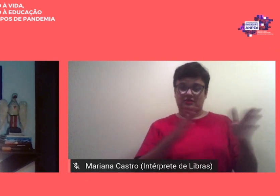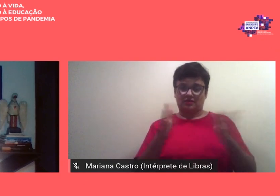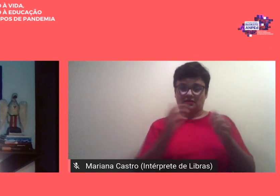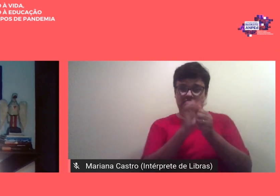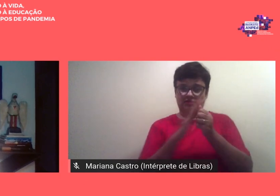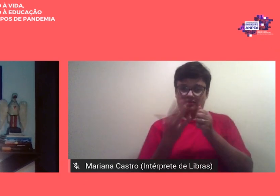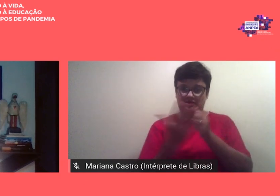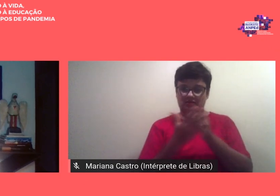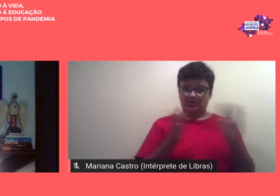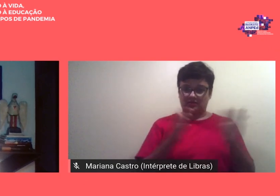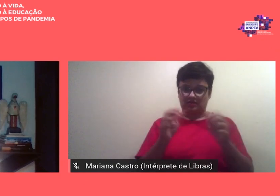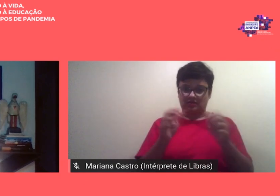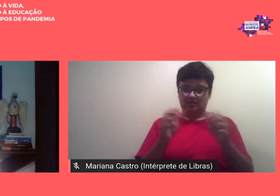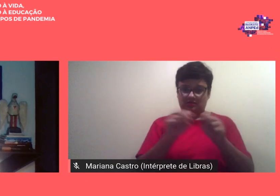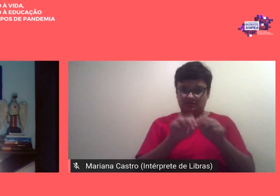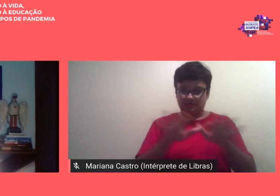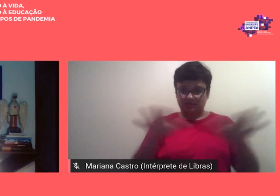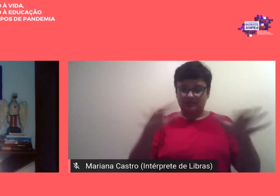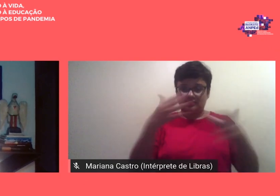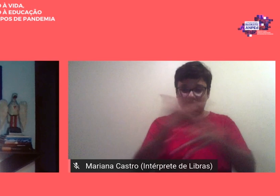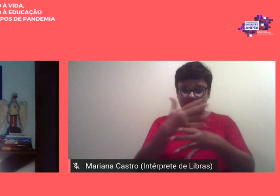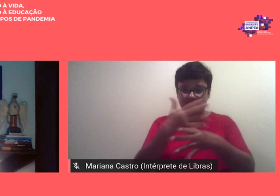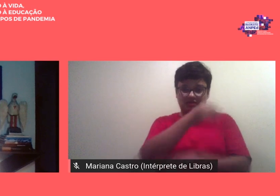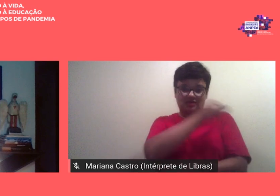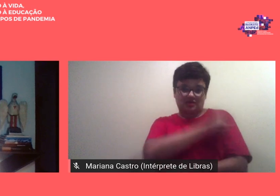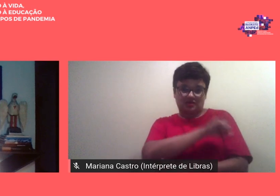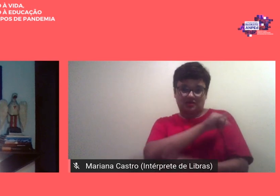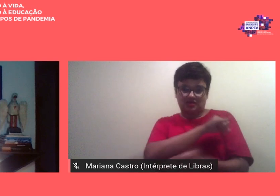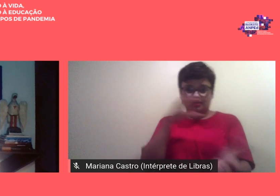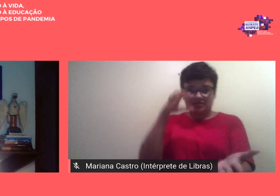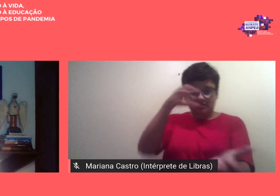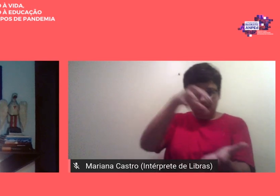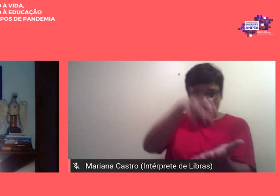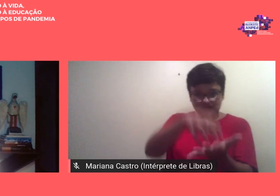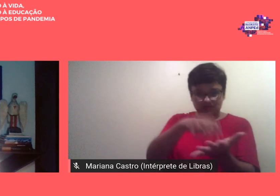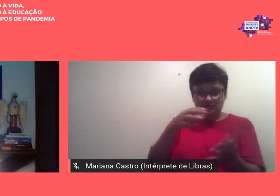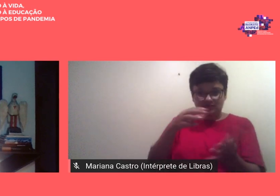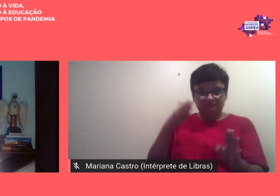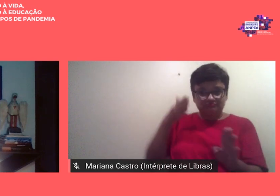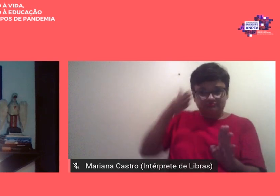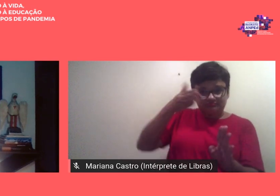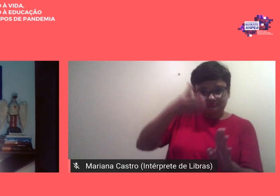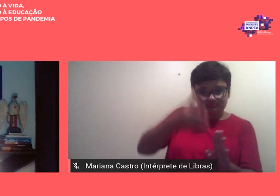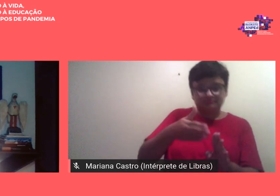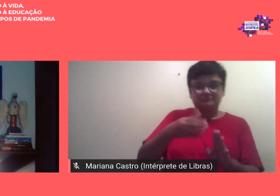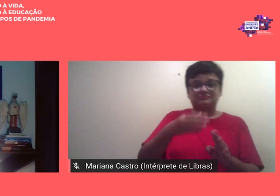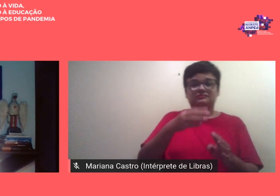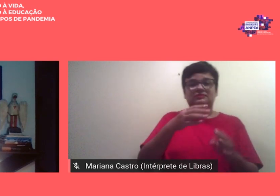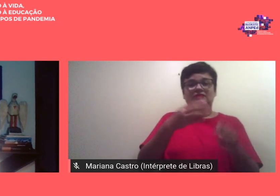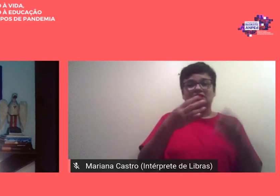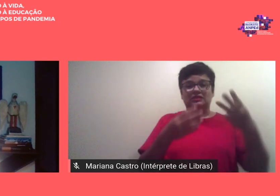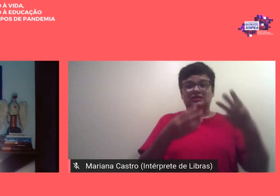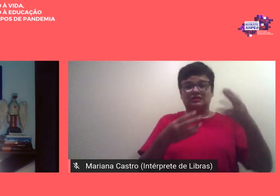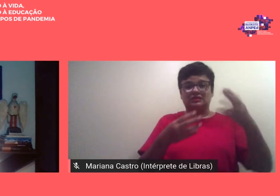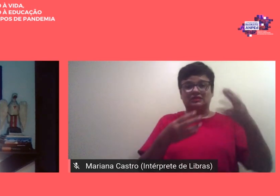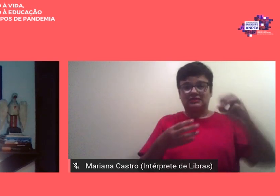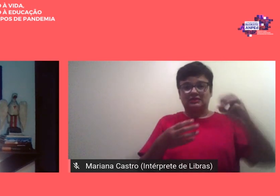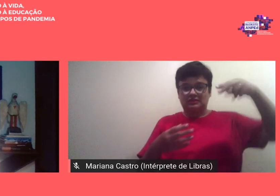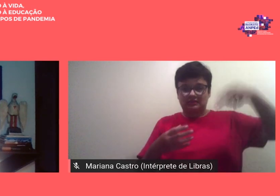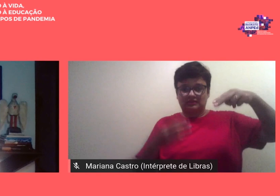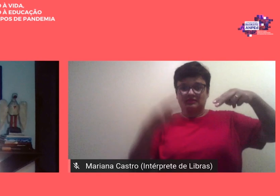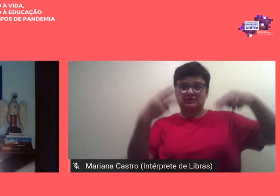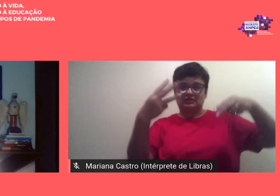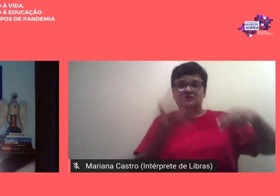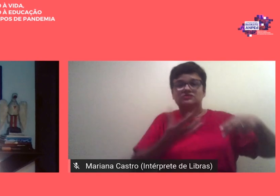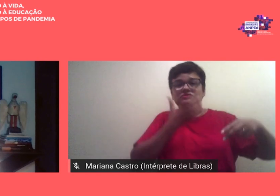de Janeiro como referência desenvolveu-se de forma remota entre 30 de novembro e 3 de dezembro de 2020